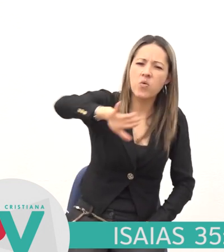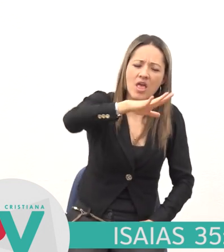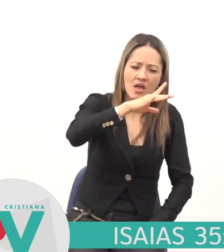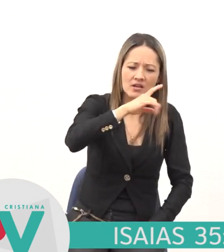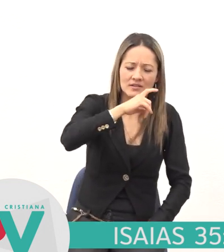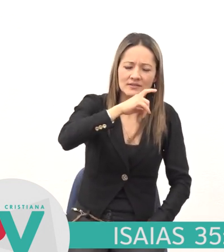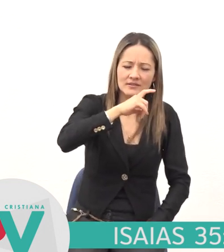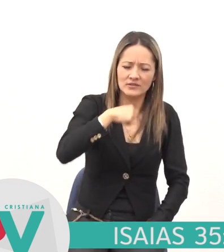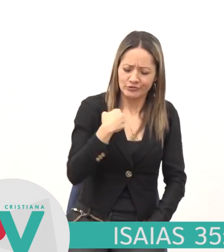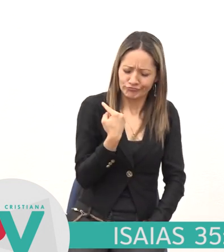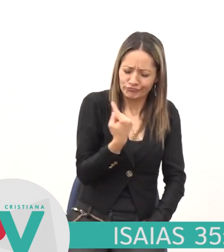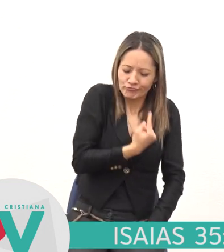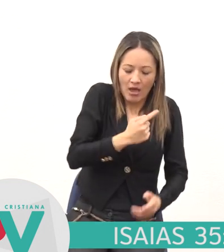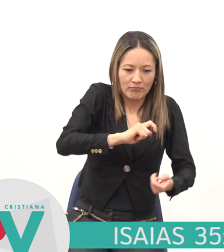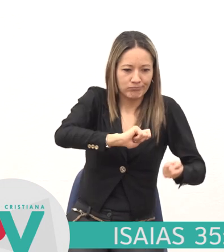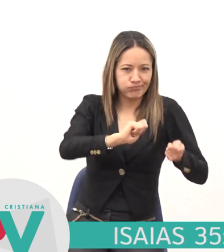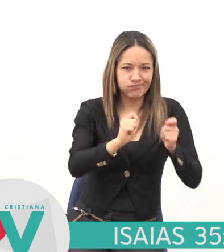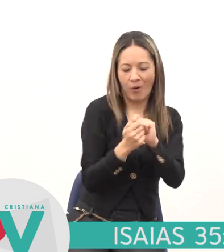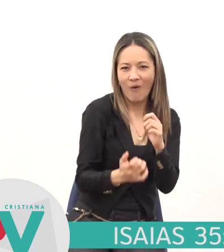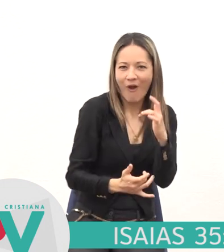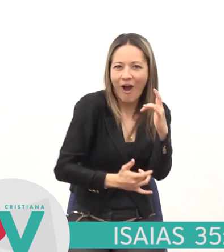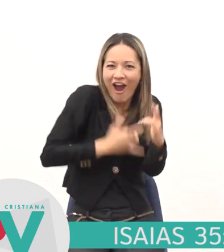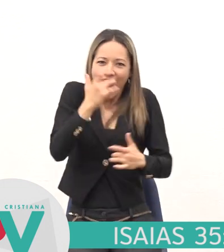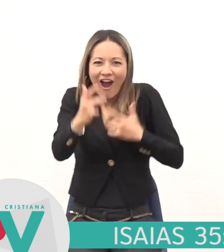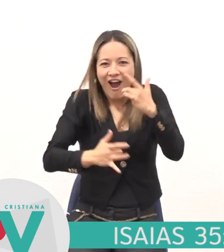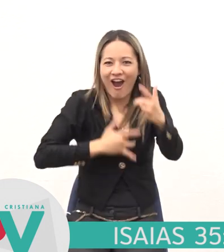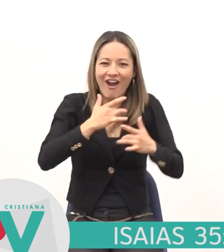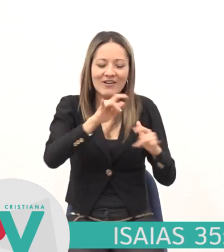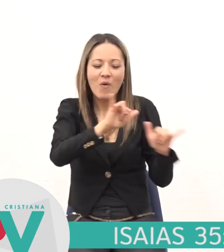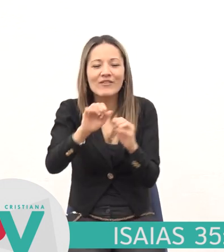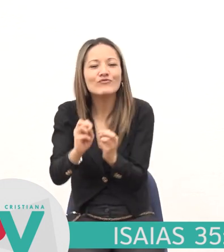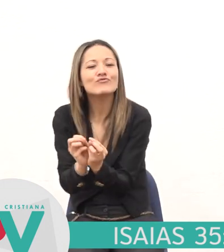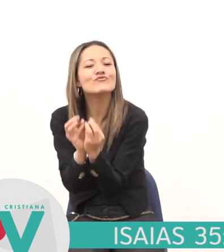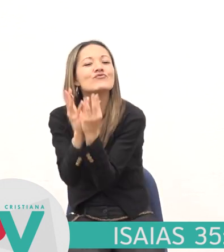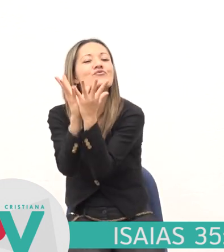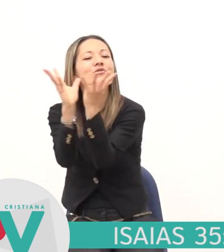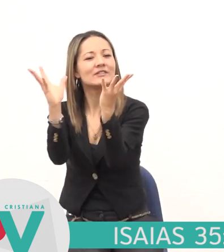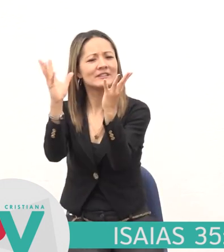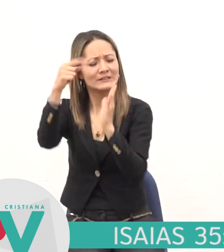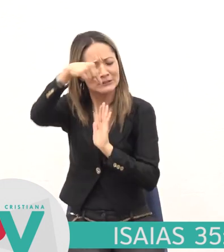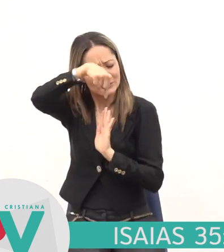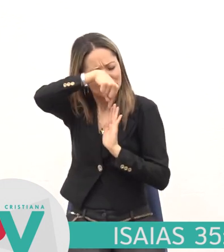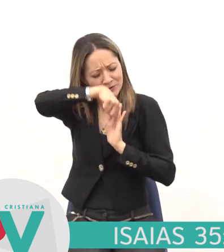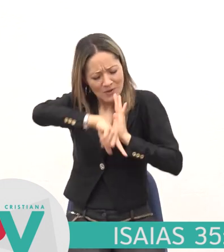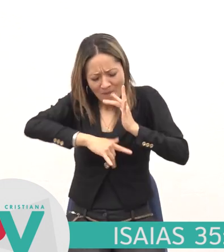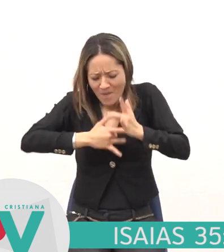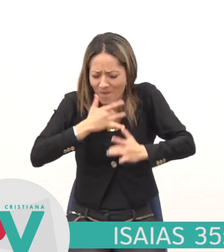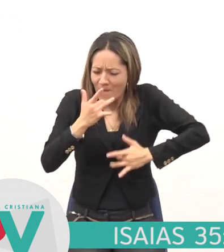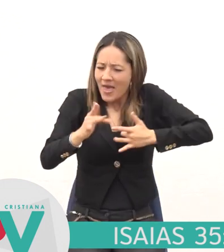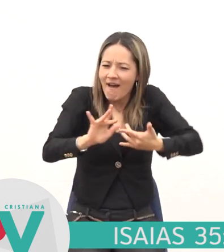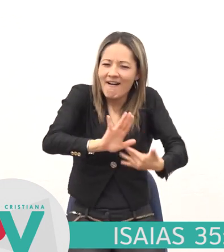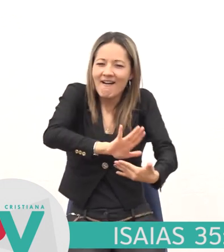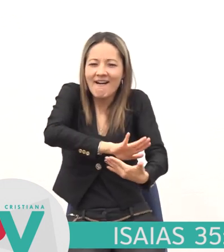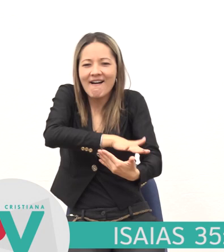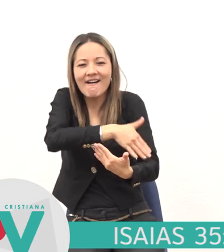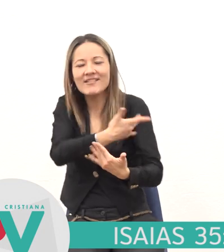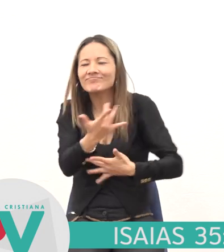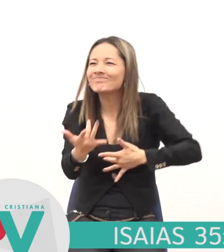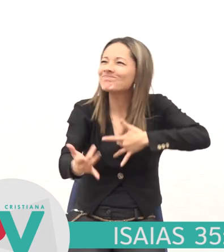florecerá Como la rosa Florecerá profusamente Y también se alegrará Y cantará Con júbilo La gloria del Líbano Le